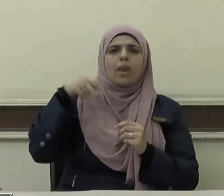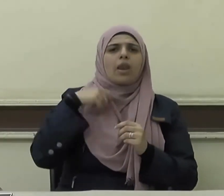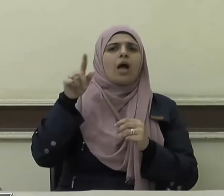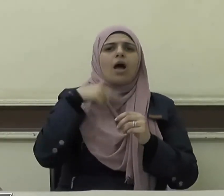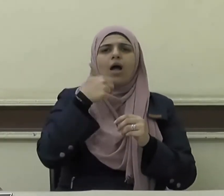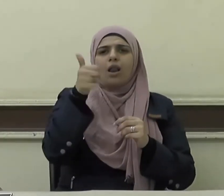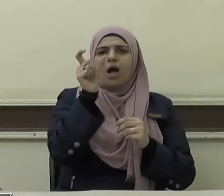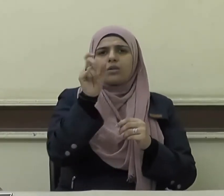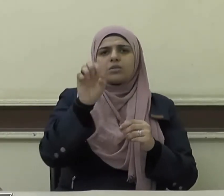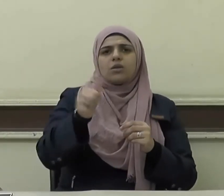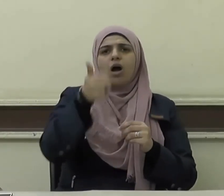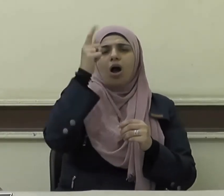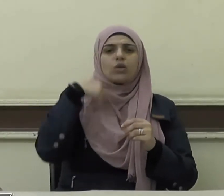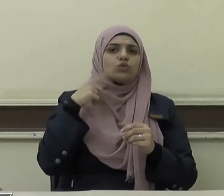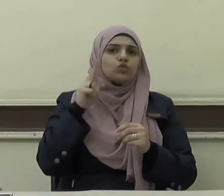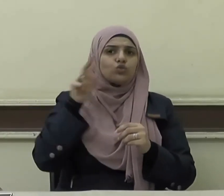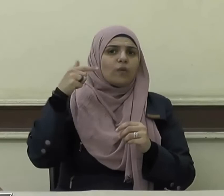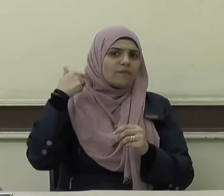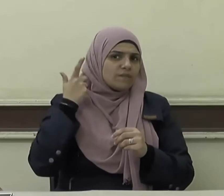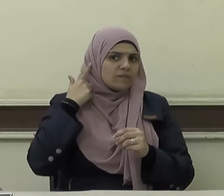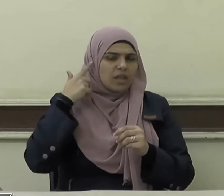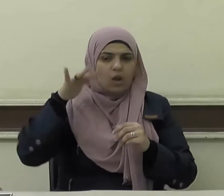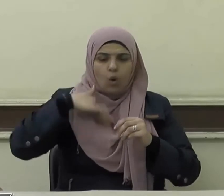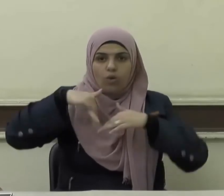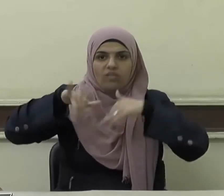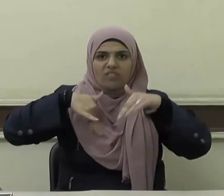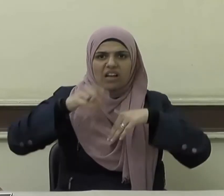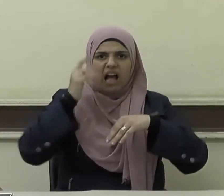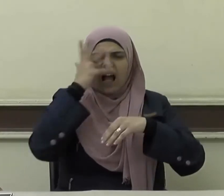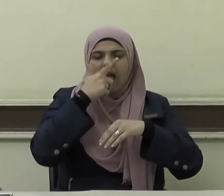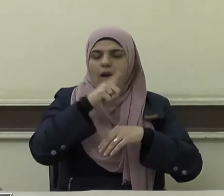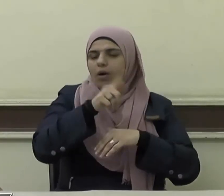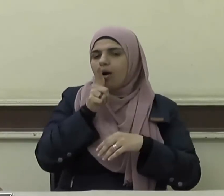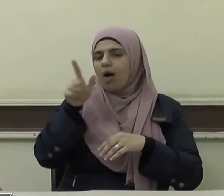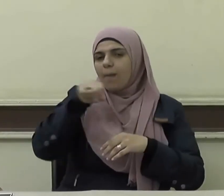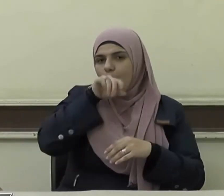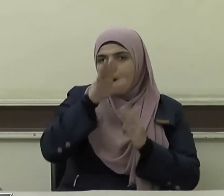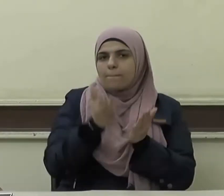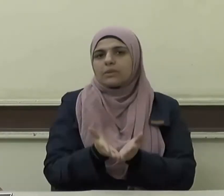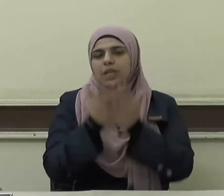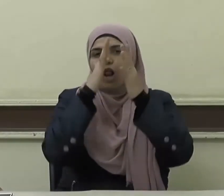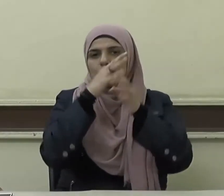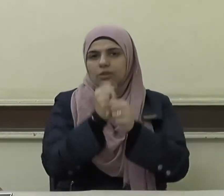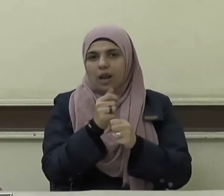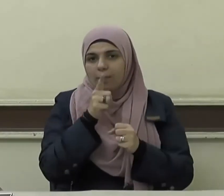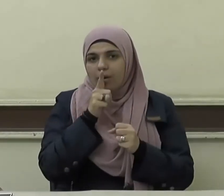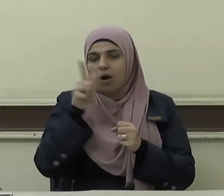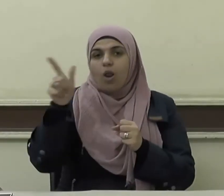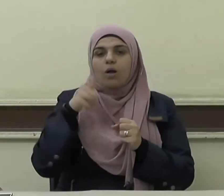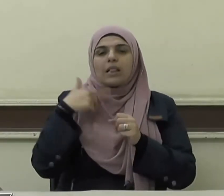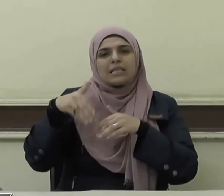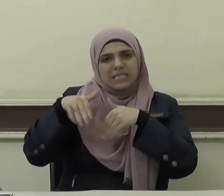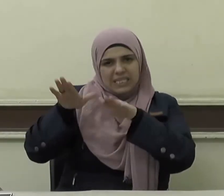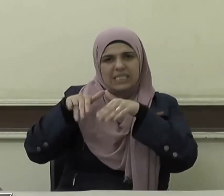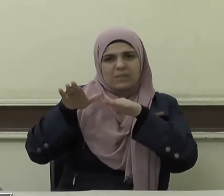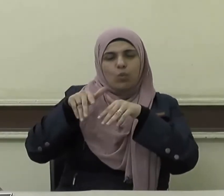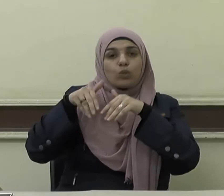من الأنصار وهو يعظ أخاه في الحياء فقال صلى الله عليه وسلم دعه